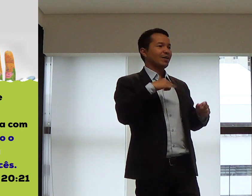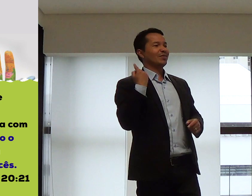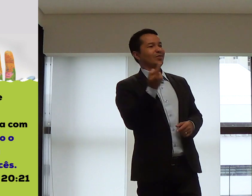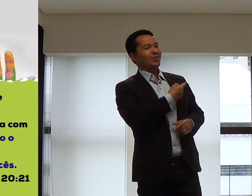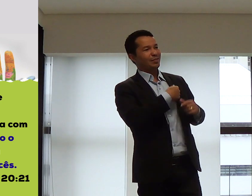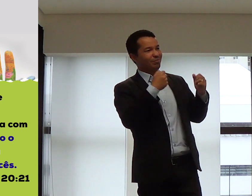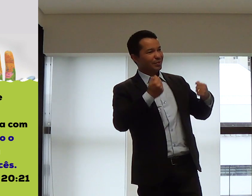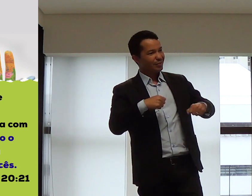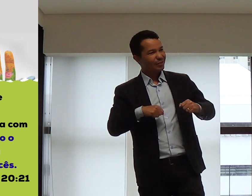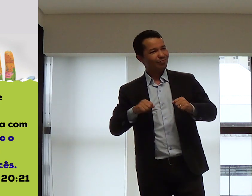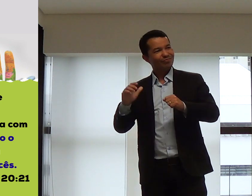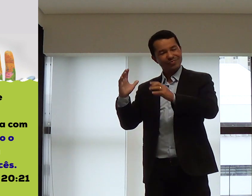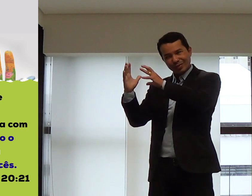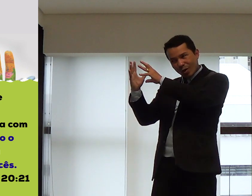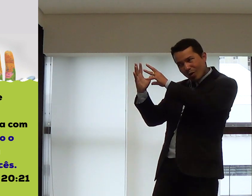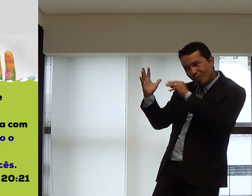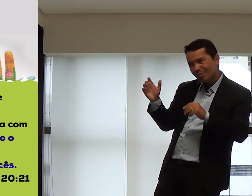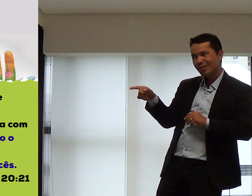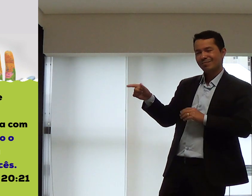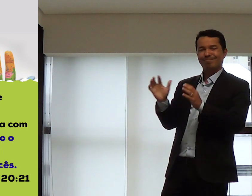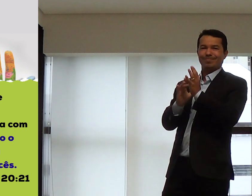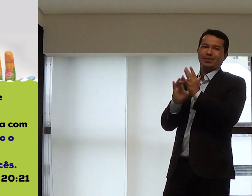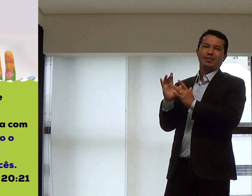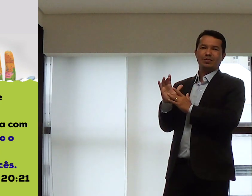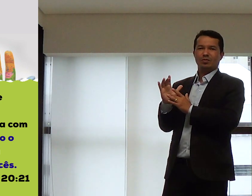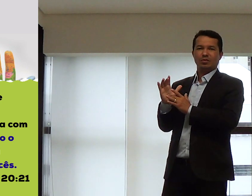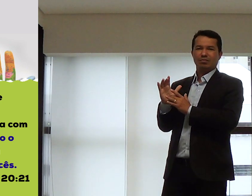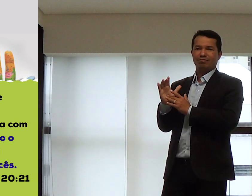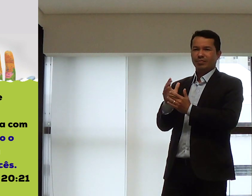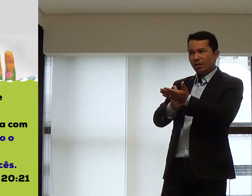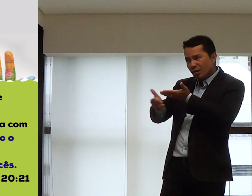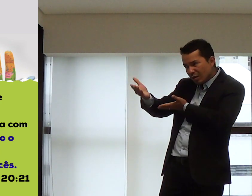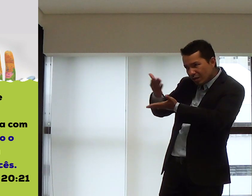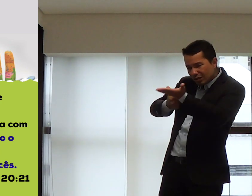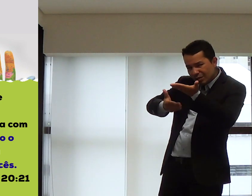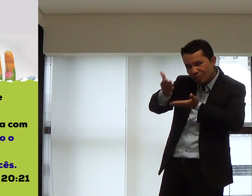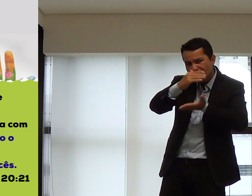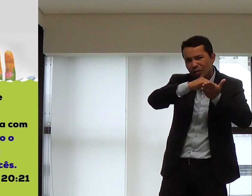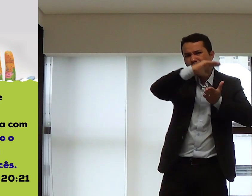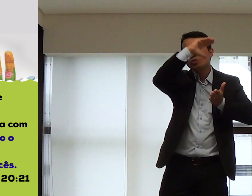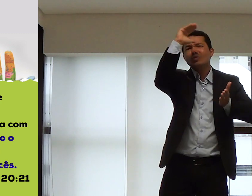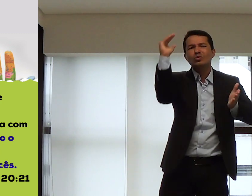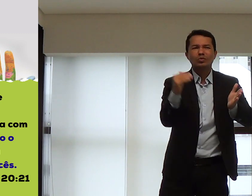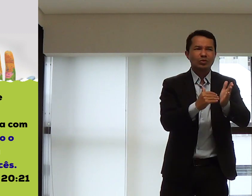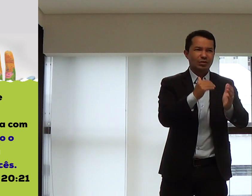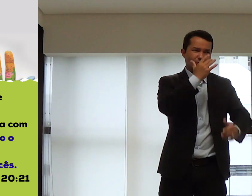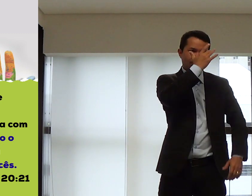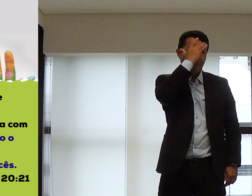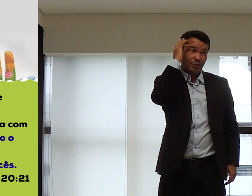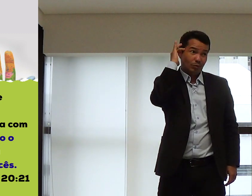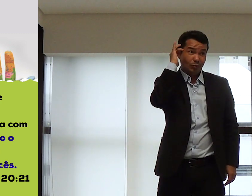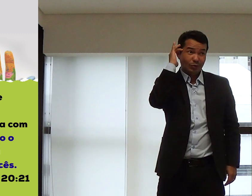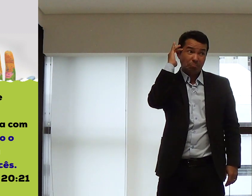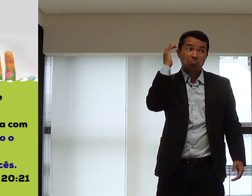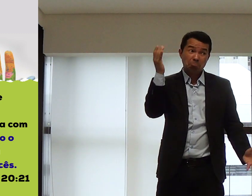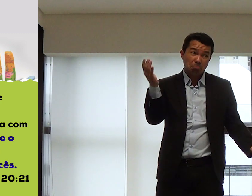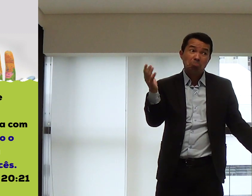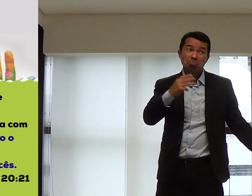legais. E o que nós precisamos fazer, de fato, é copiar a Jesus e servir a